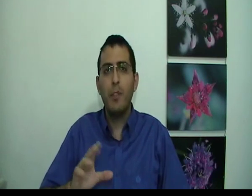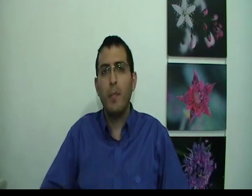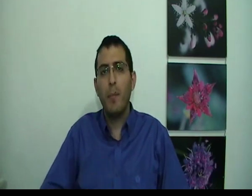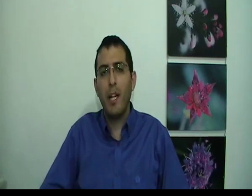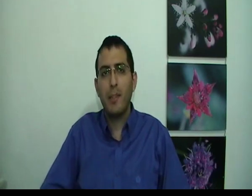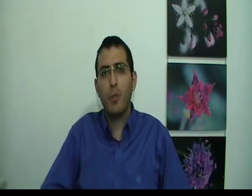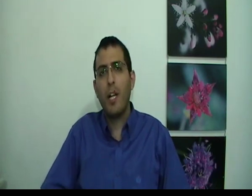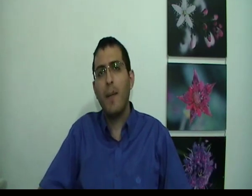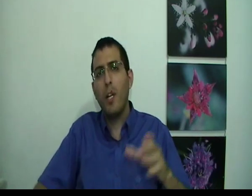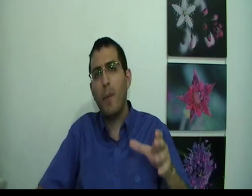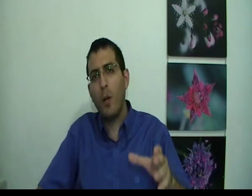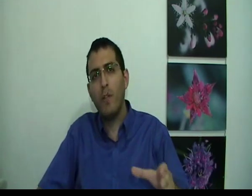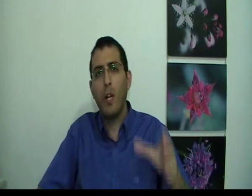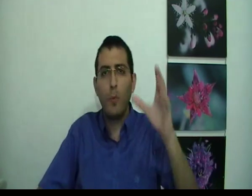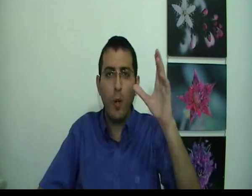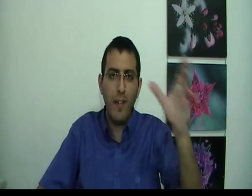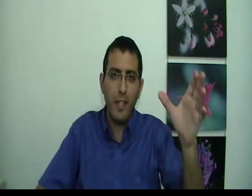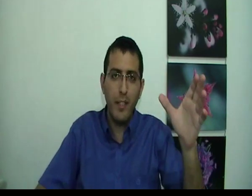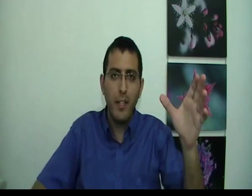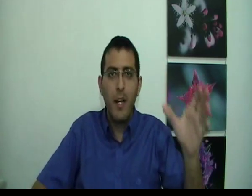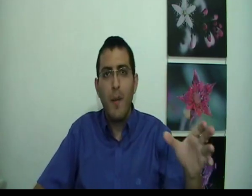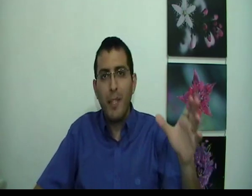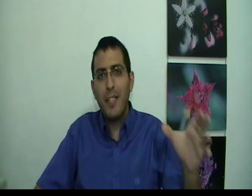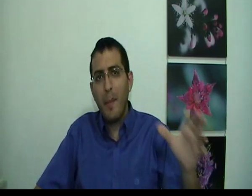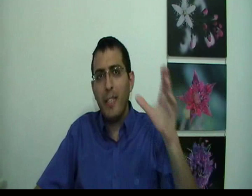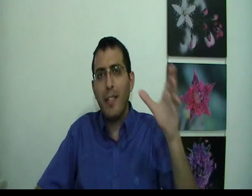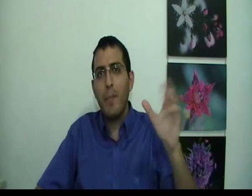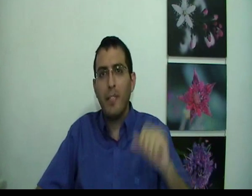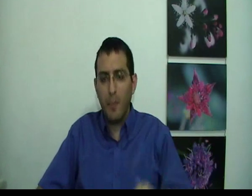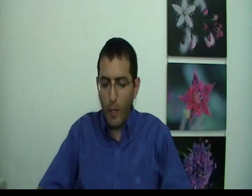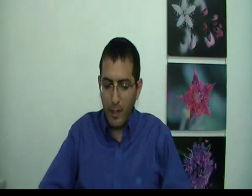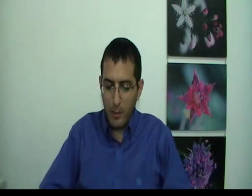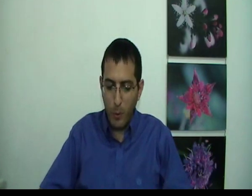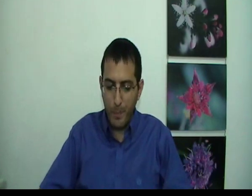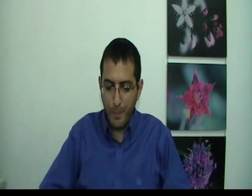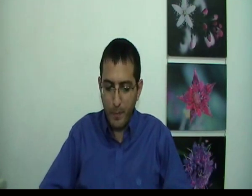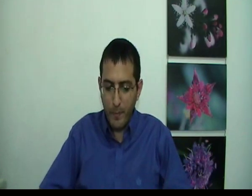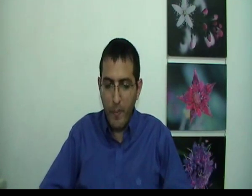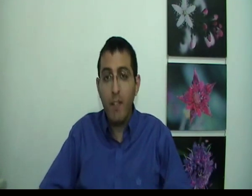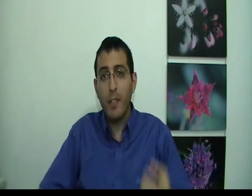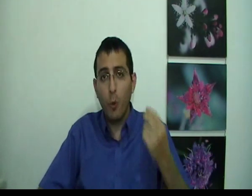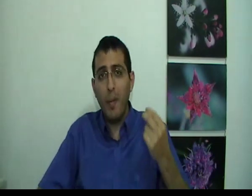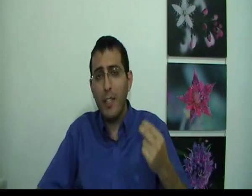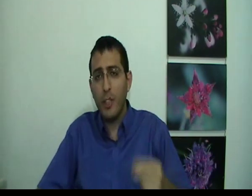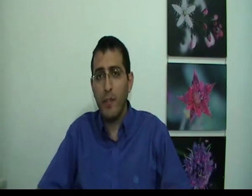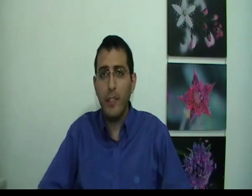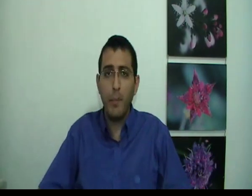שמדבר לעצמו שהאדם הולך ברחוב ורואה מולו אבן מצד האמת האדם בעצם רואה את עצמו והדוגמה שהבאתי